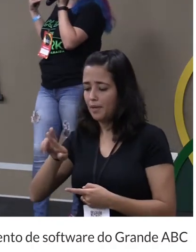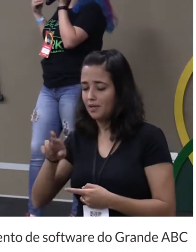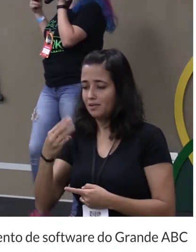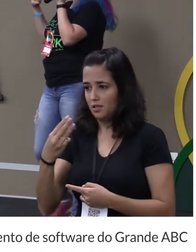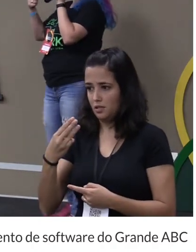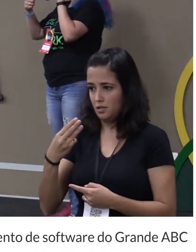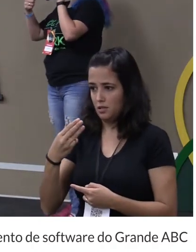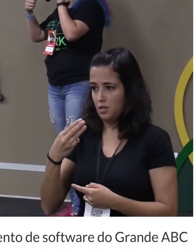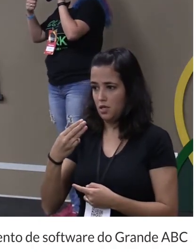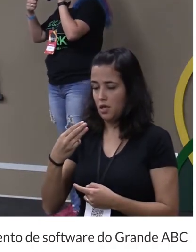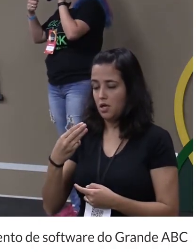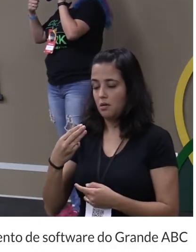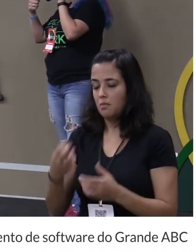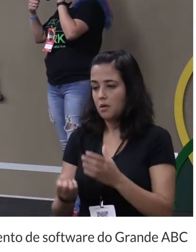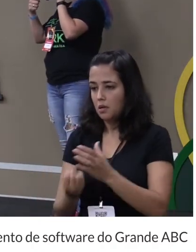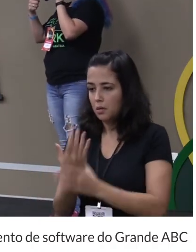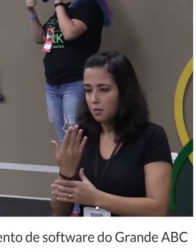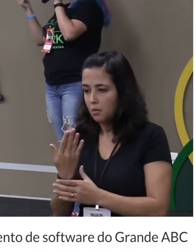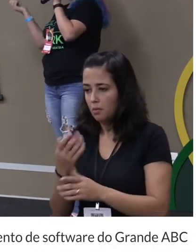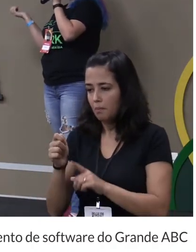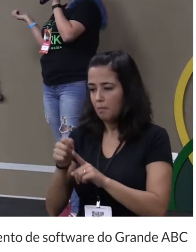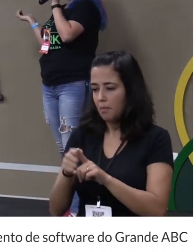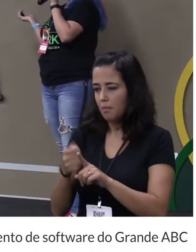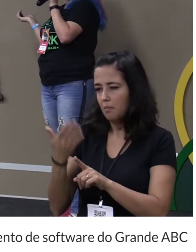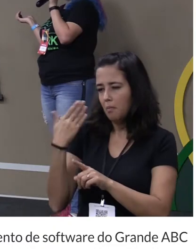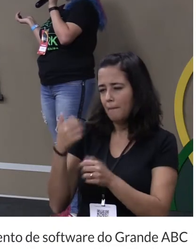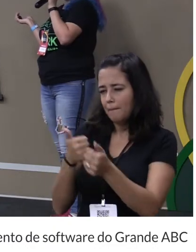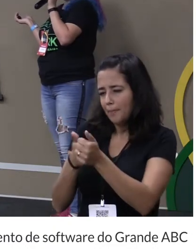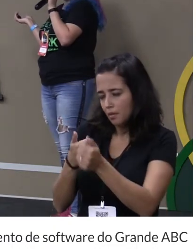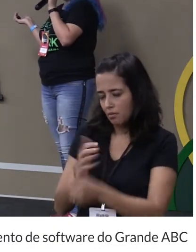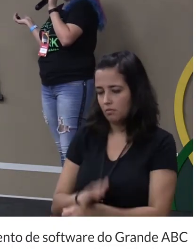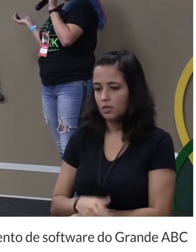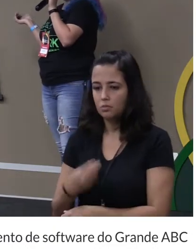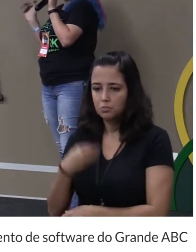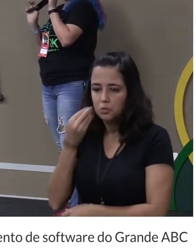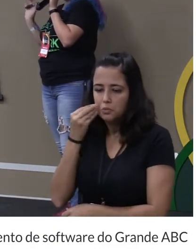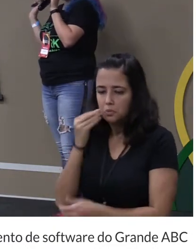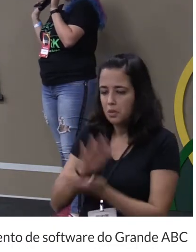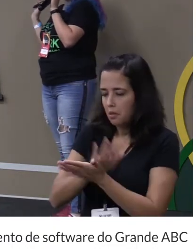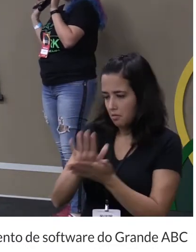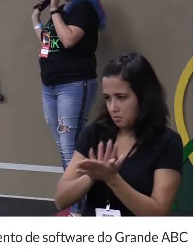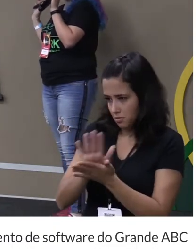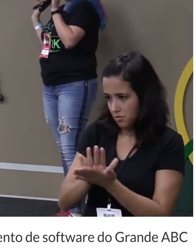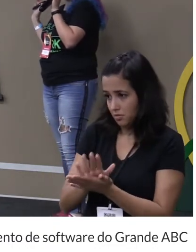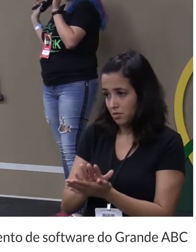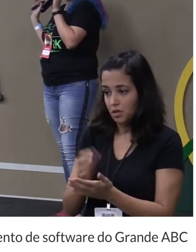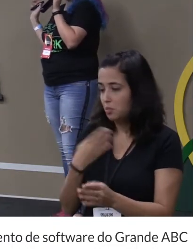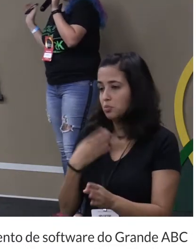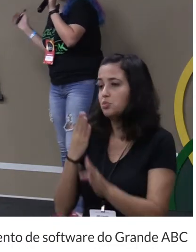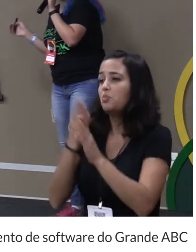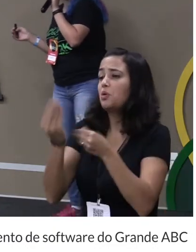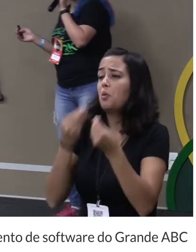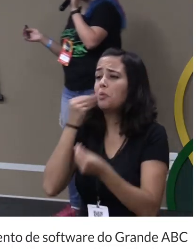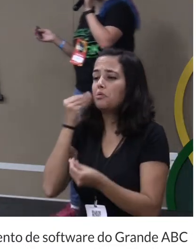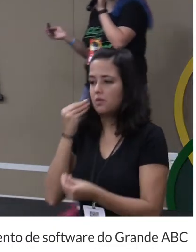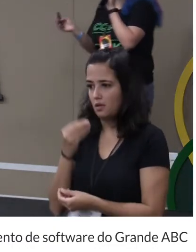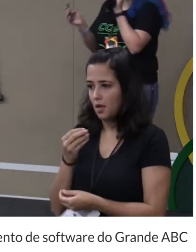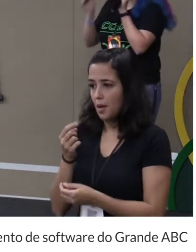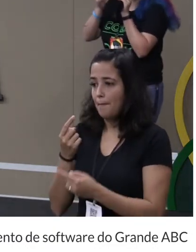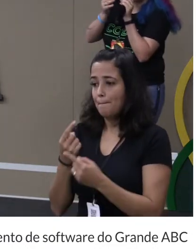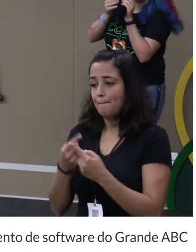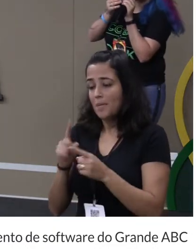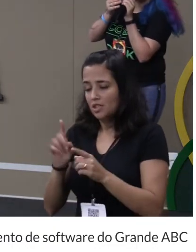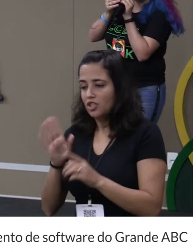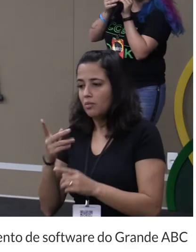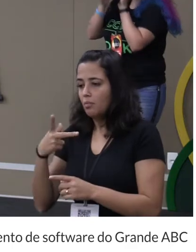beleza? beleza eu não descobri ainda como faz pra testar é só por isso mas os que estão feitos com